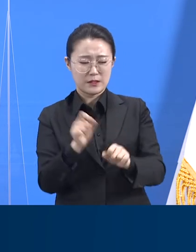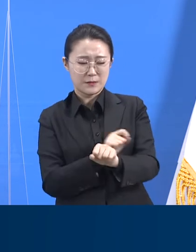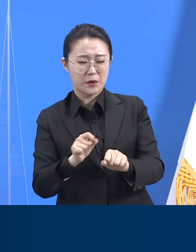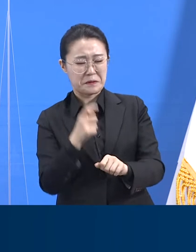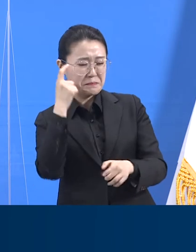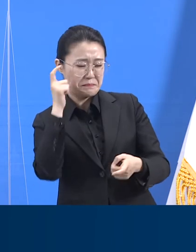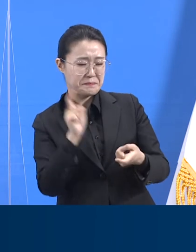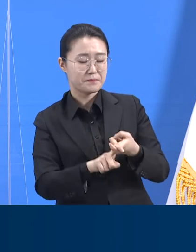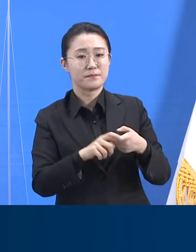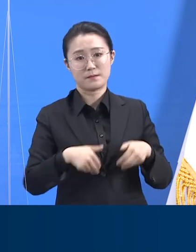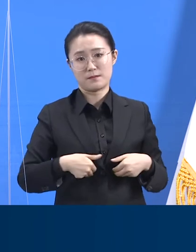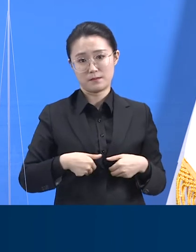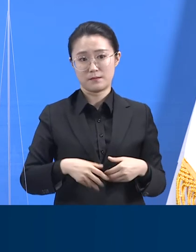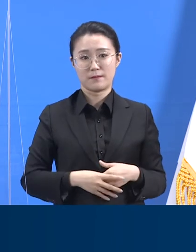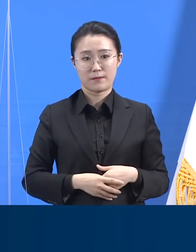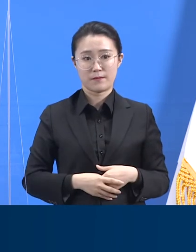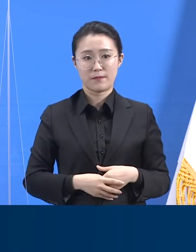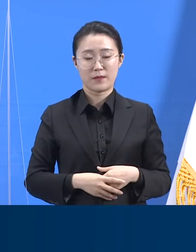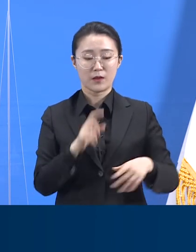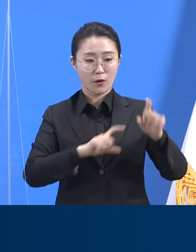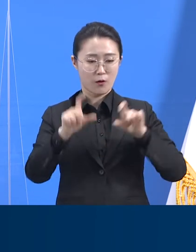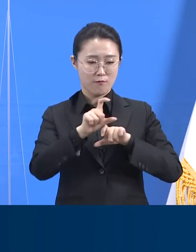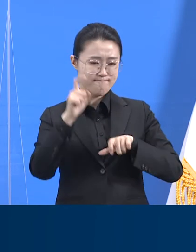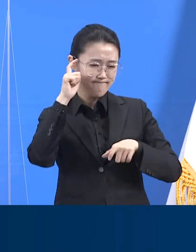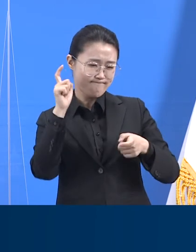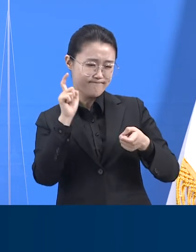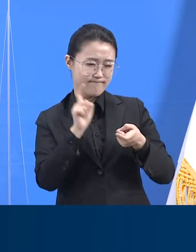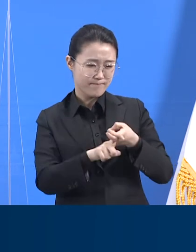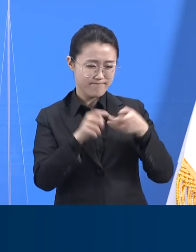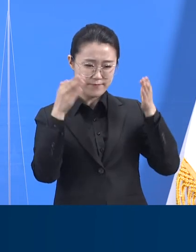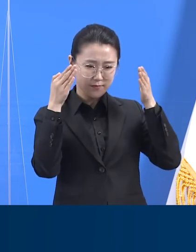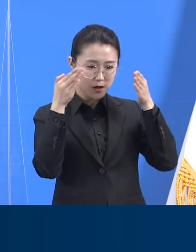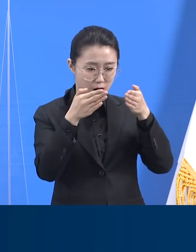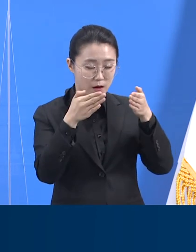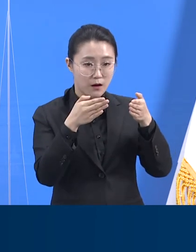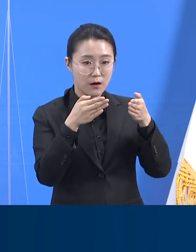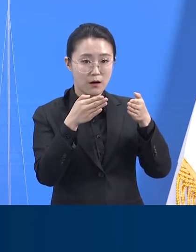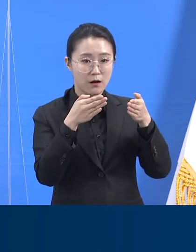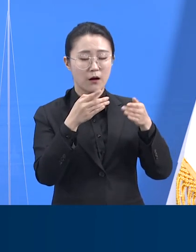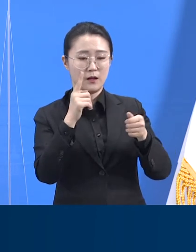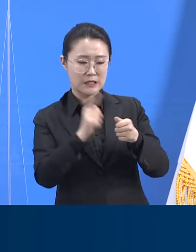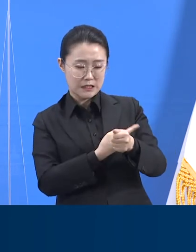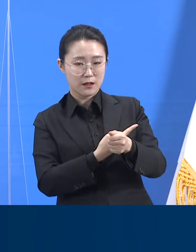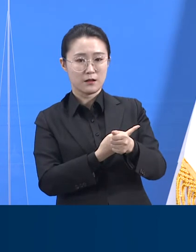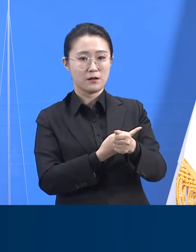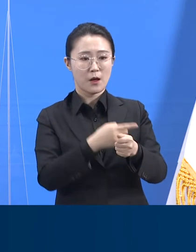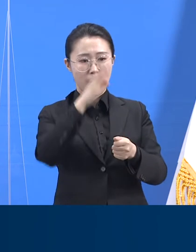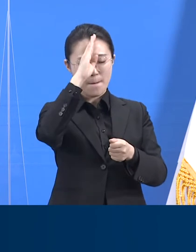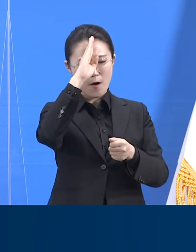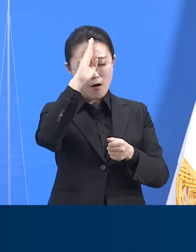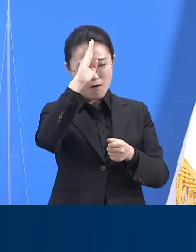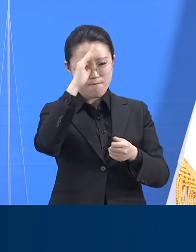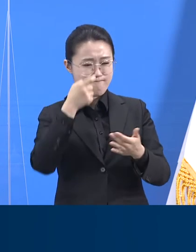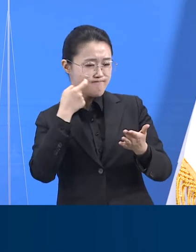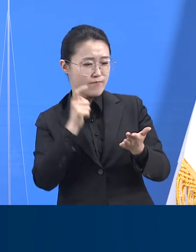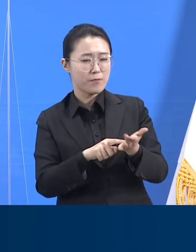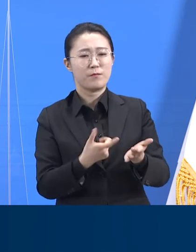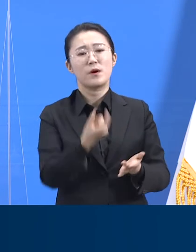대상입니다. 좀 더 관심을 기울이면 감염 상황을 보다 일찍 발견할 수 있습니다.